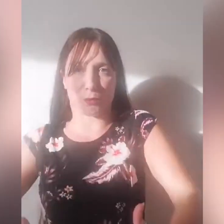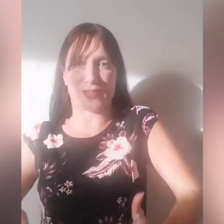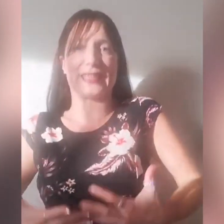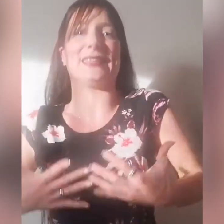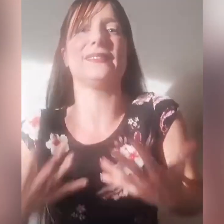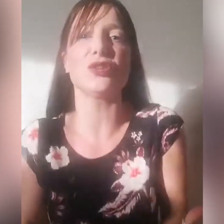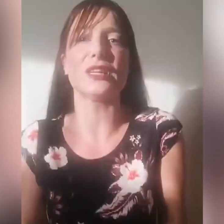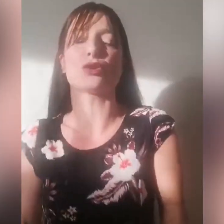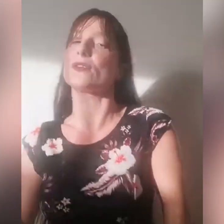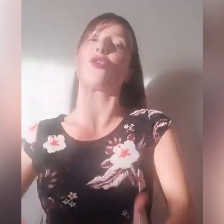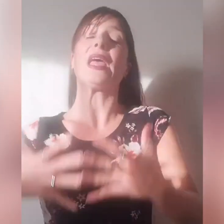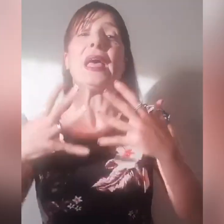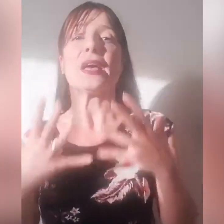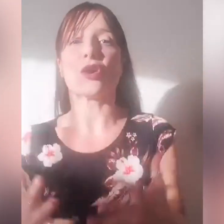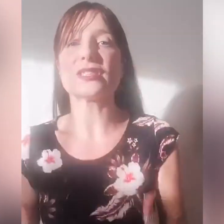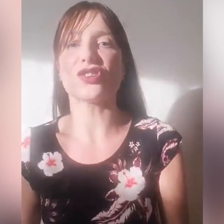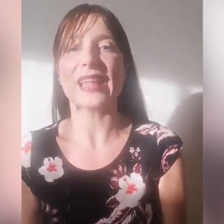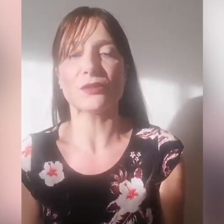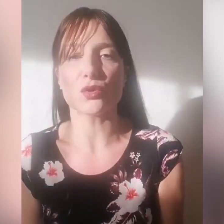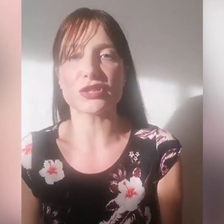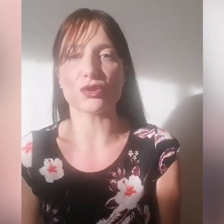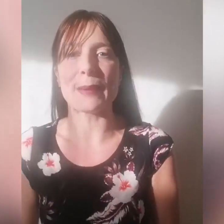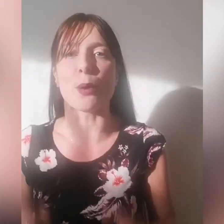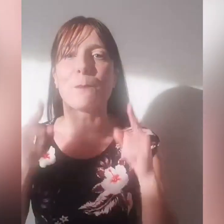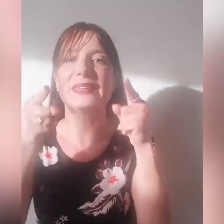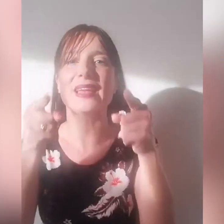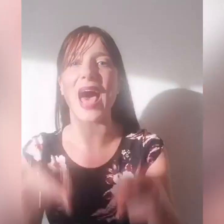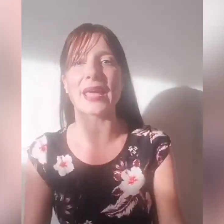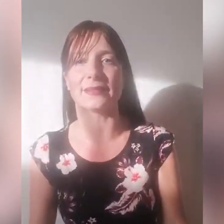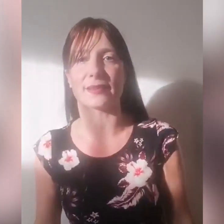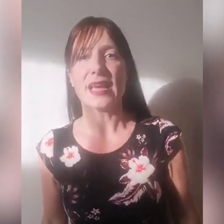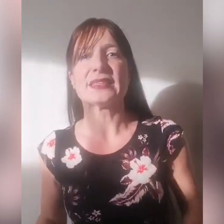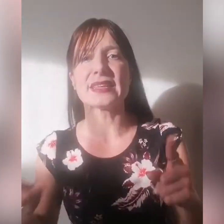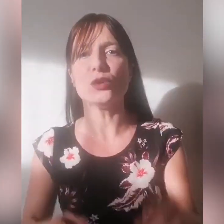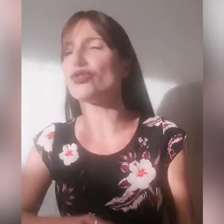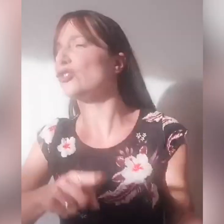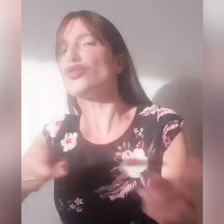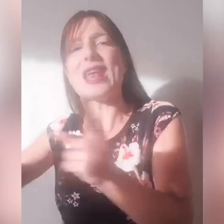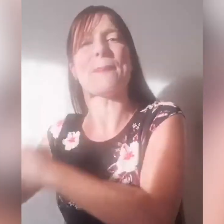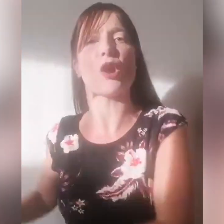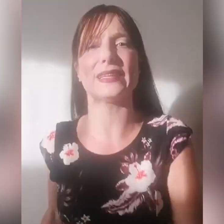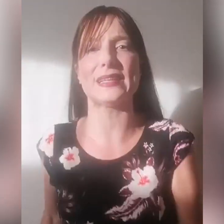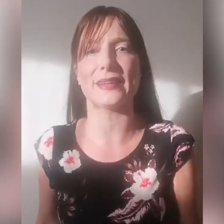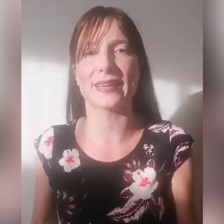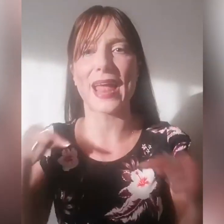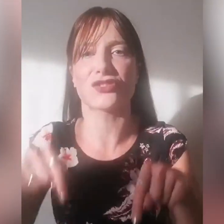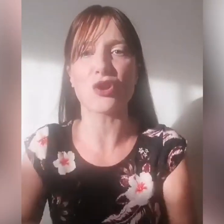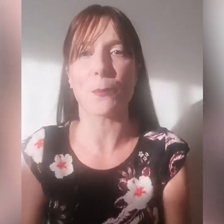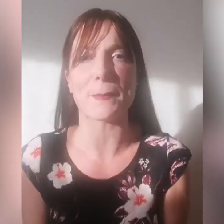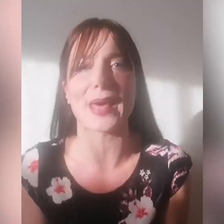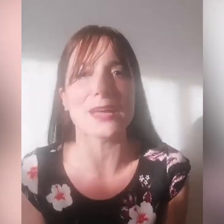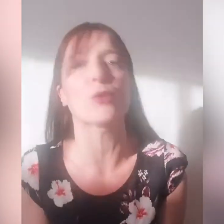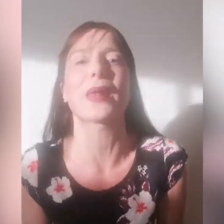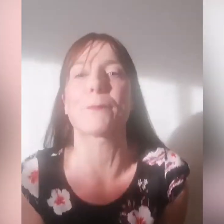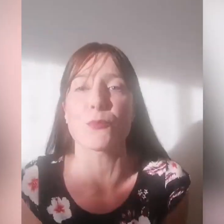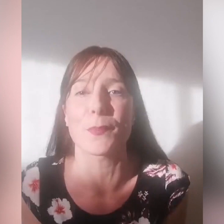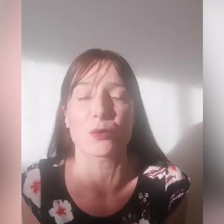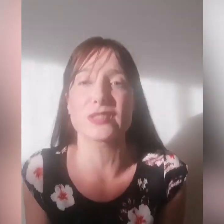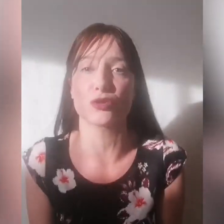profetica di Dio dentro di voi, cosa ci ha detto in questo tempo? Be the light, sii luce, tutte le parole degli altri anni ci hanno preparato proprio per questo